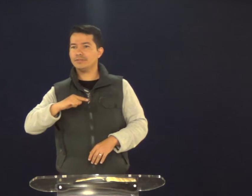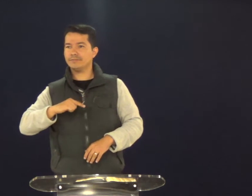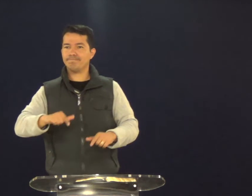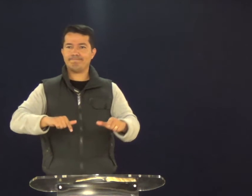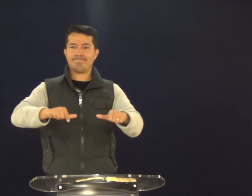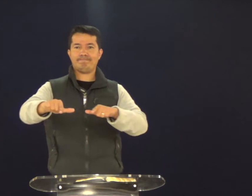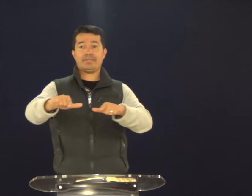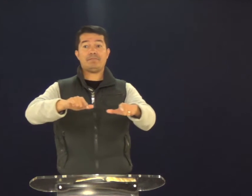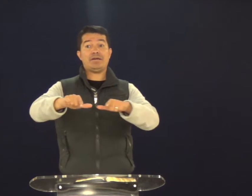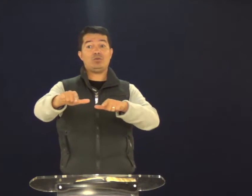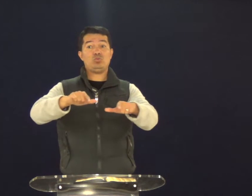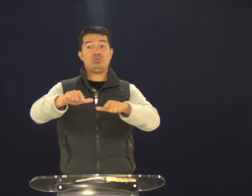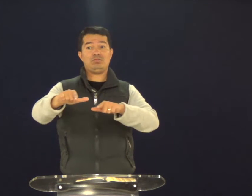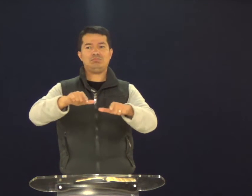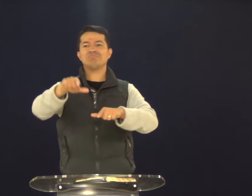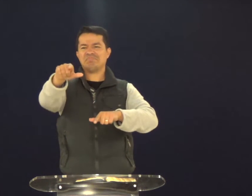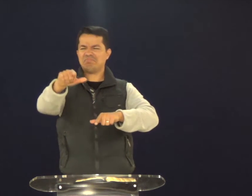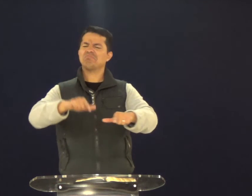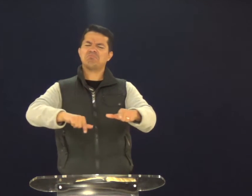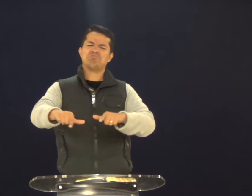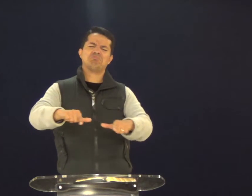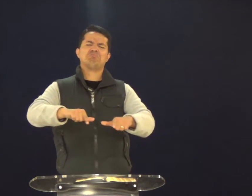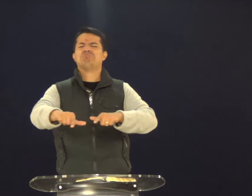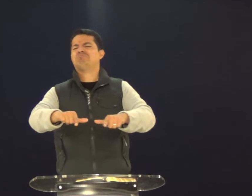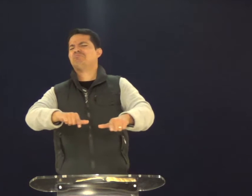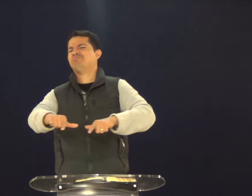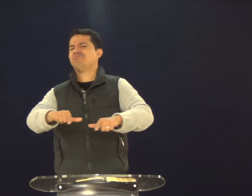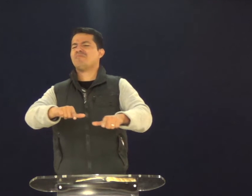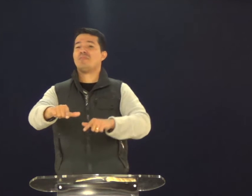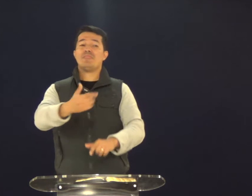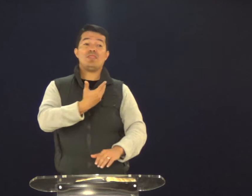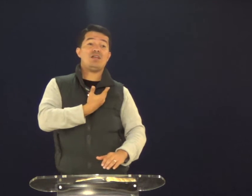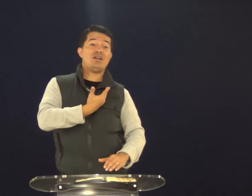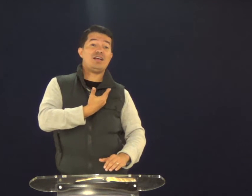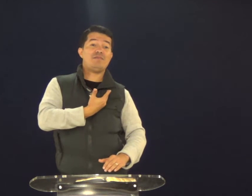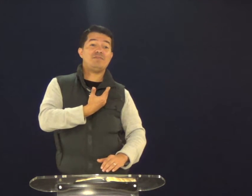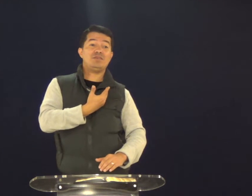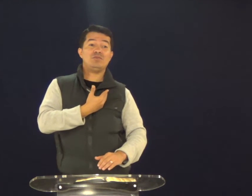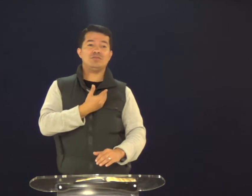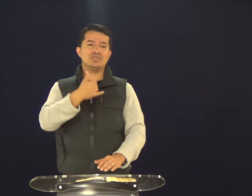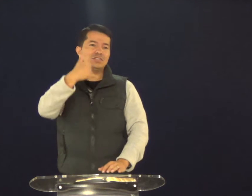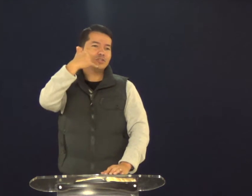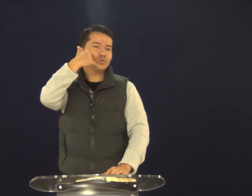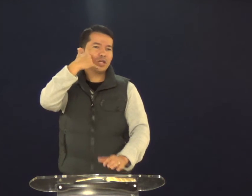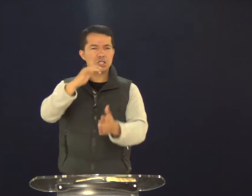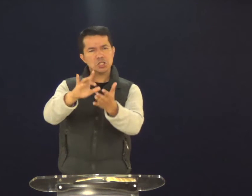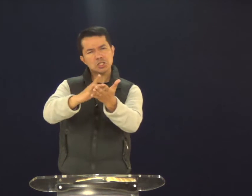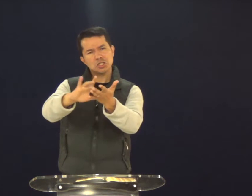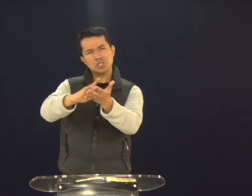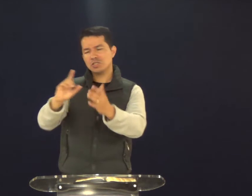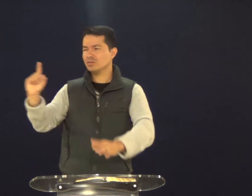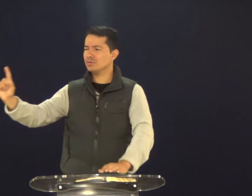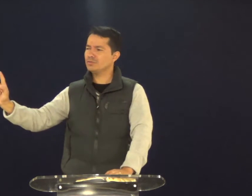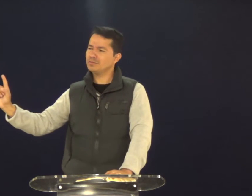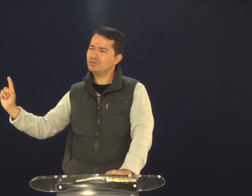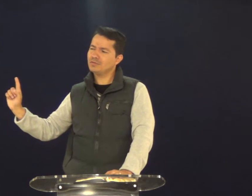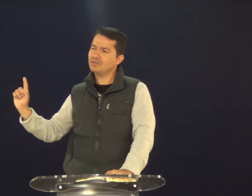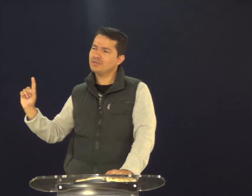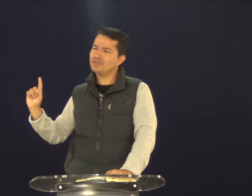Às vezes, você também, em seu trabalho, lá, no seu trabalho, beleza. Tem um amigo, telefone, está